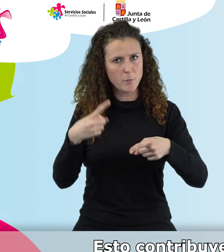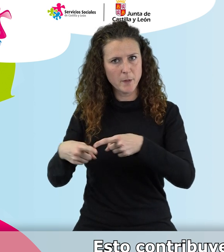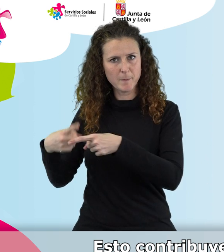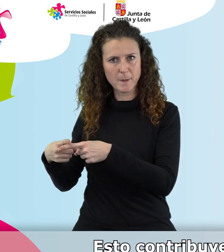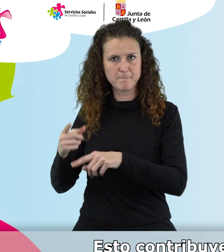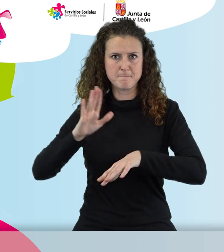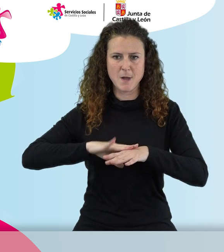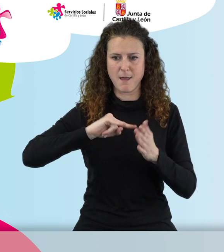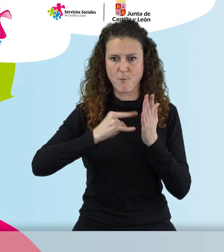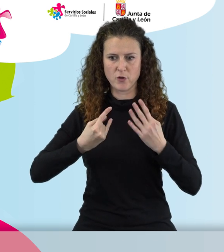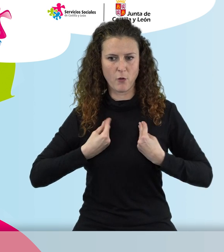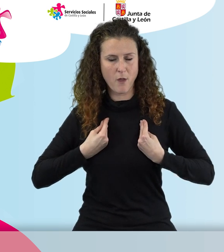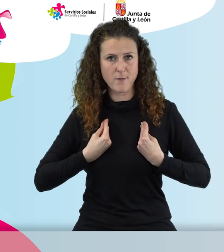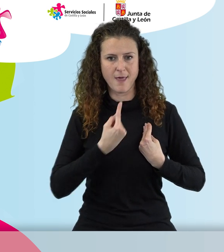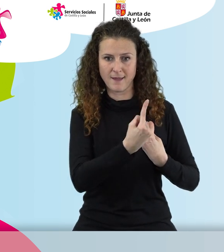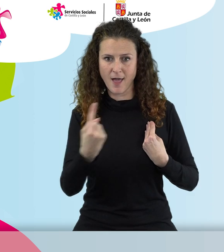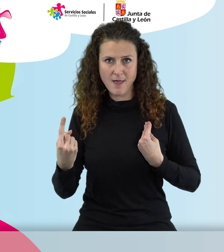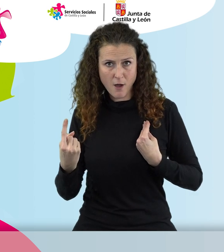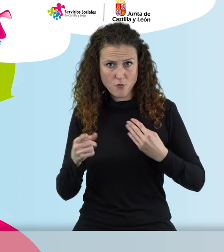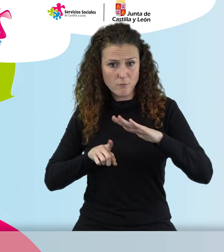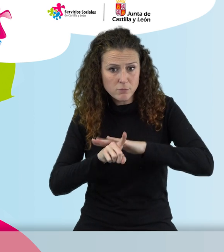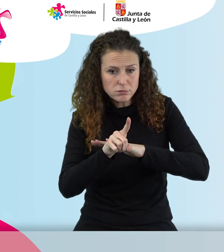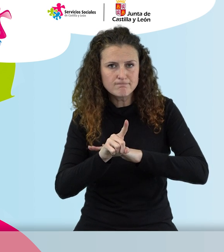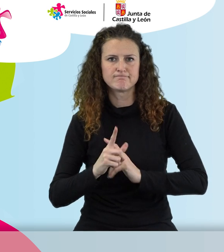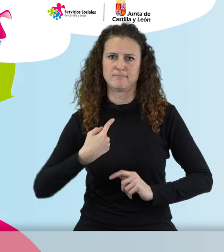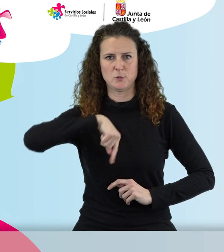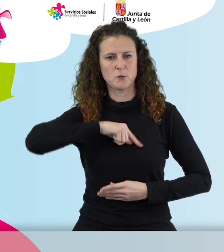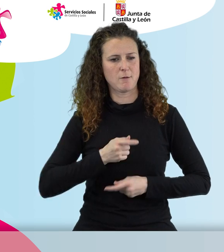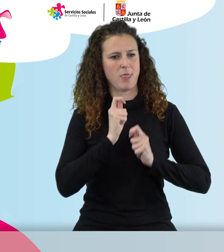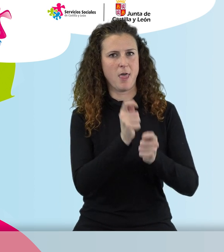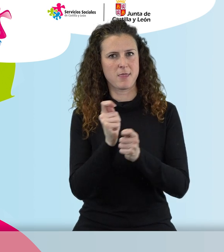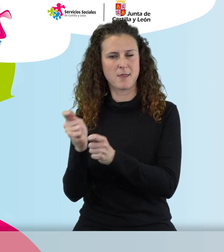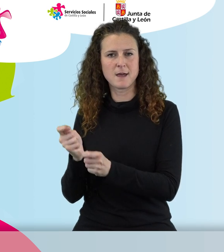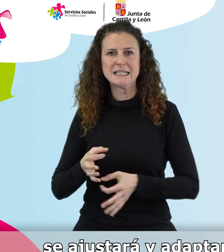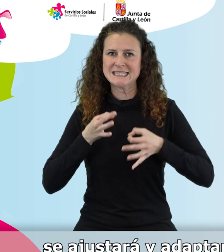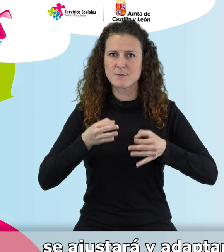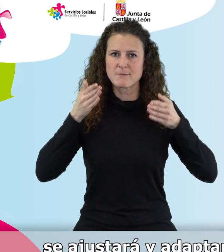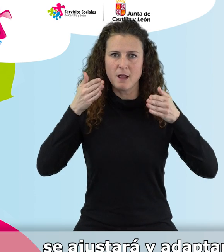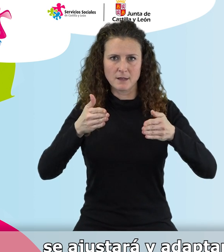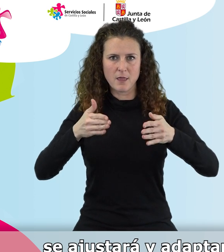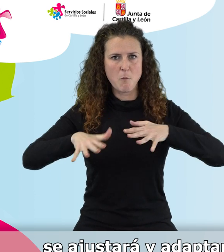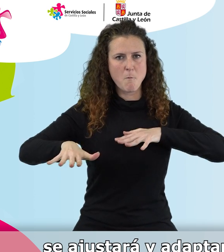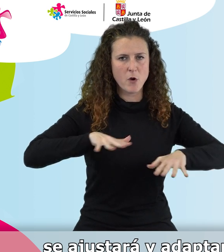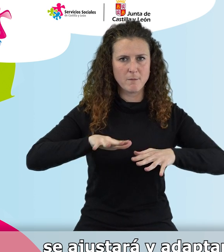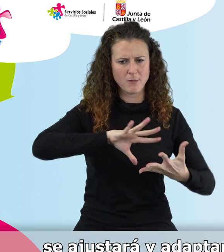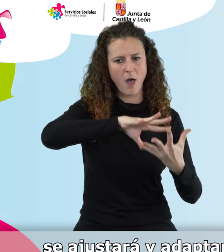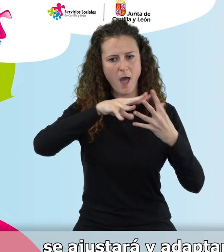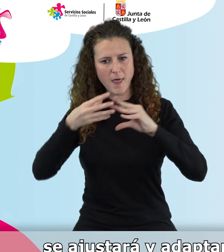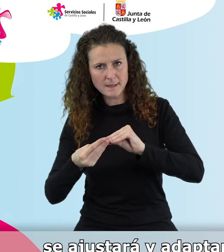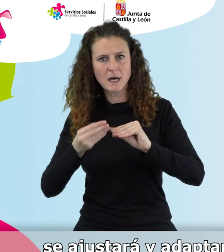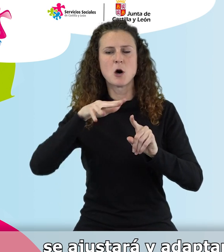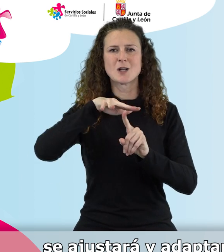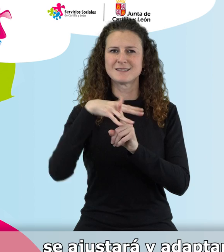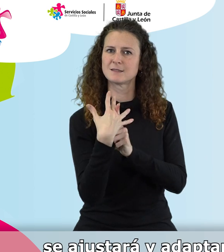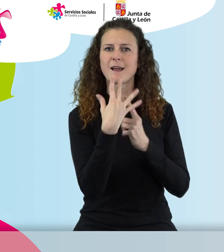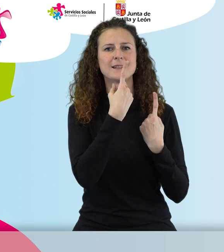reforzar el proyecto de vida que cada persona quiere para sí. Esta atención siempre es dinámica, se ajustará y adaptará a la situación y